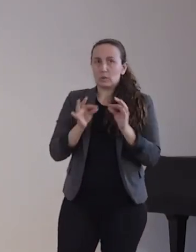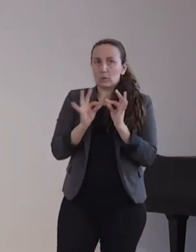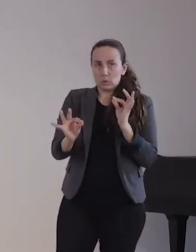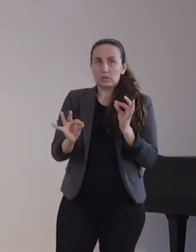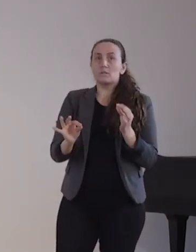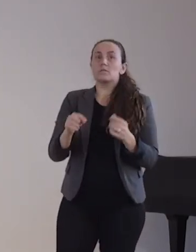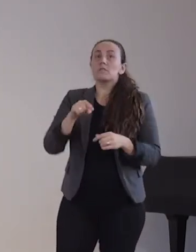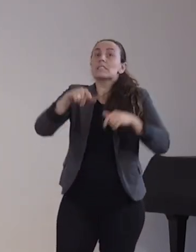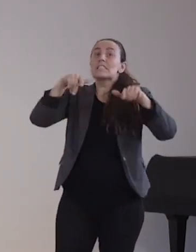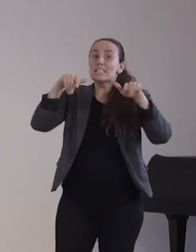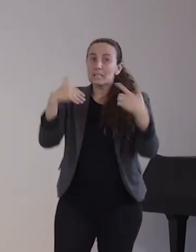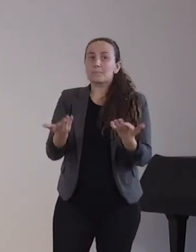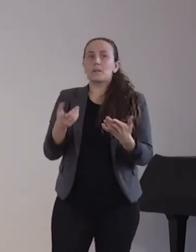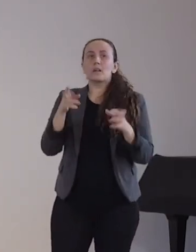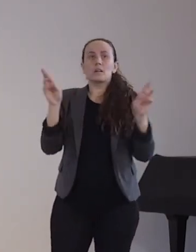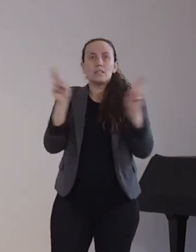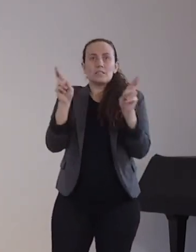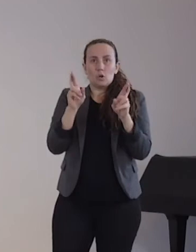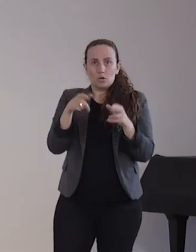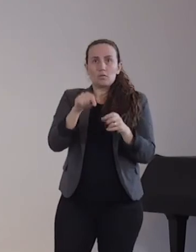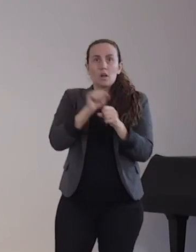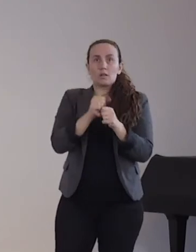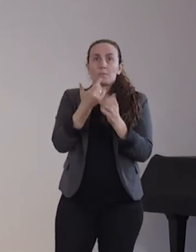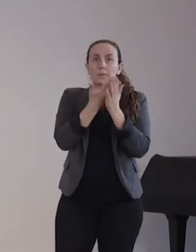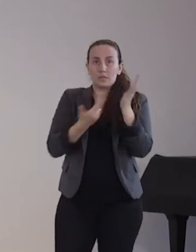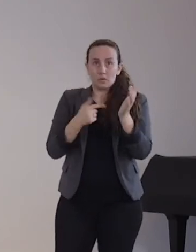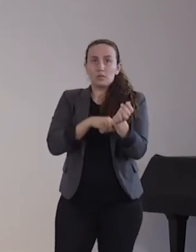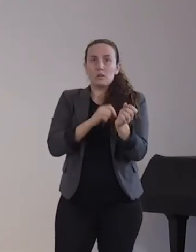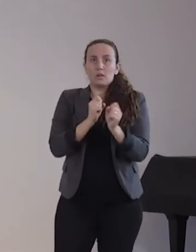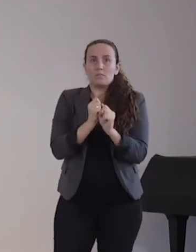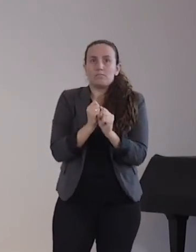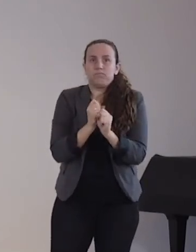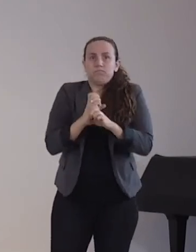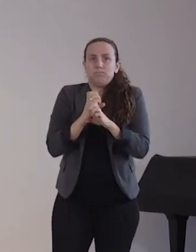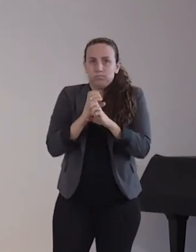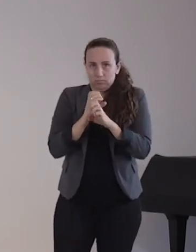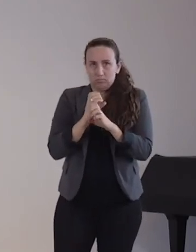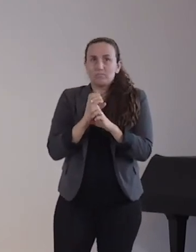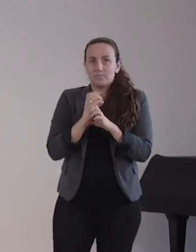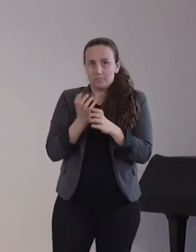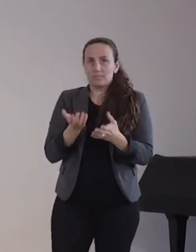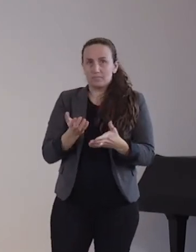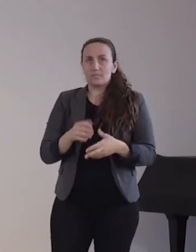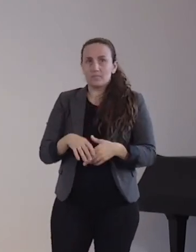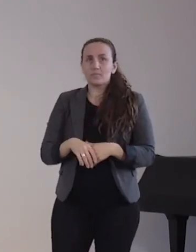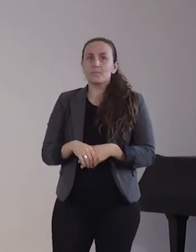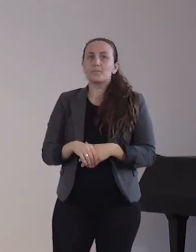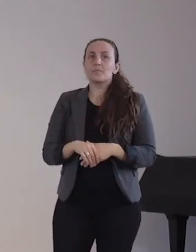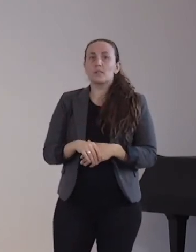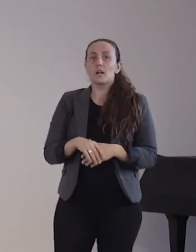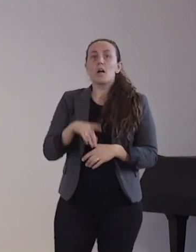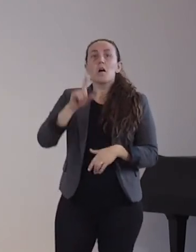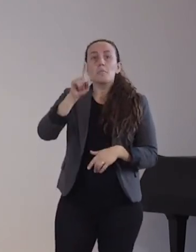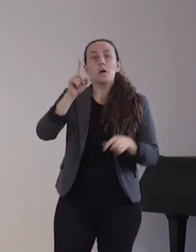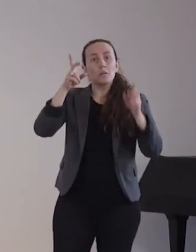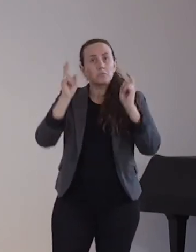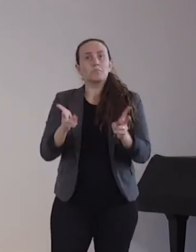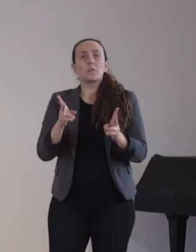Bluterguss auftritt. Die eingesetzten Nadeln sind aber heutzutage so dünn, dass eine